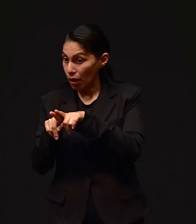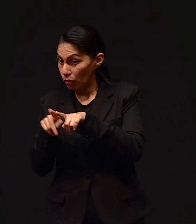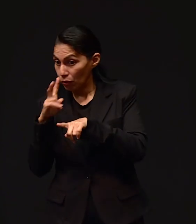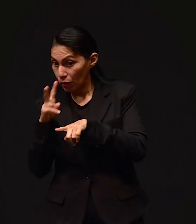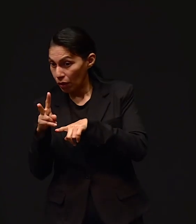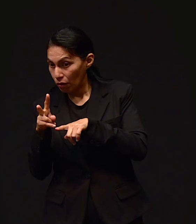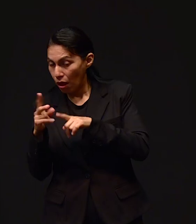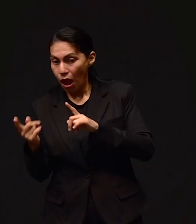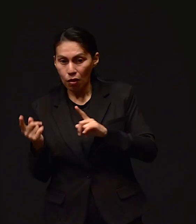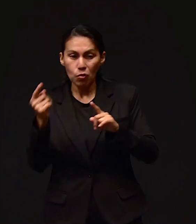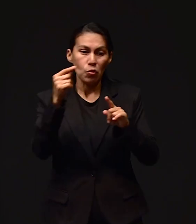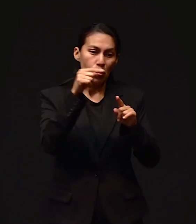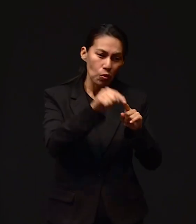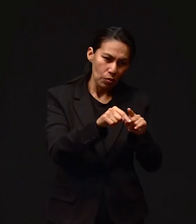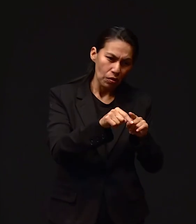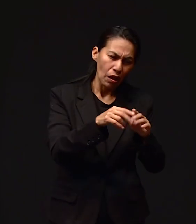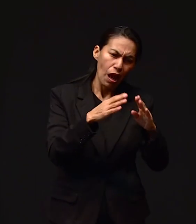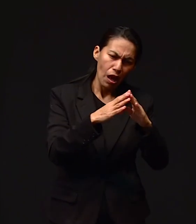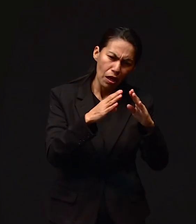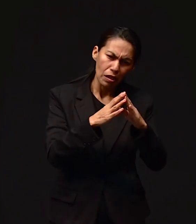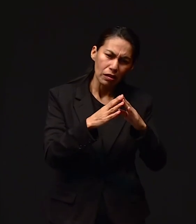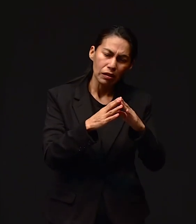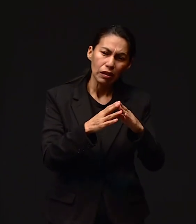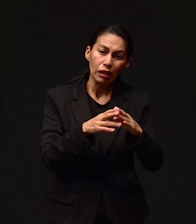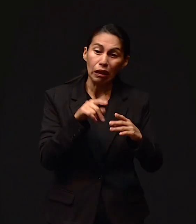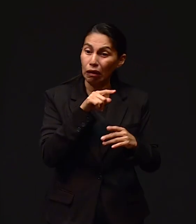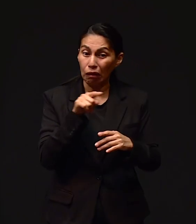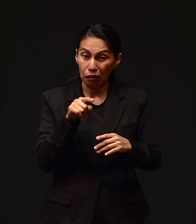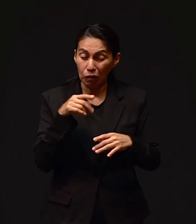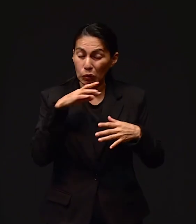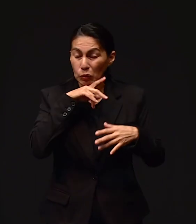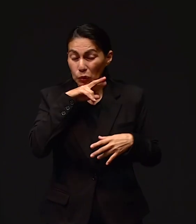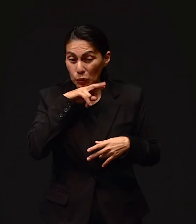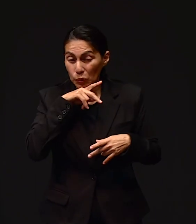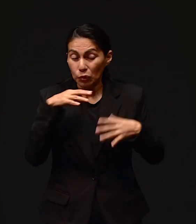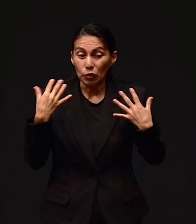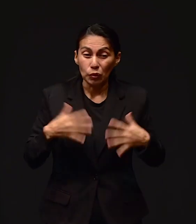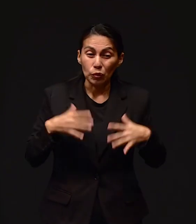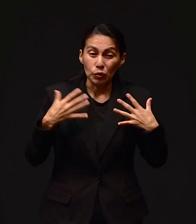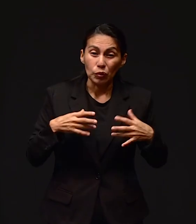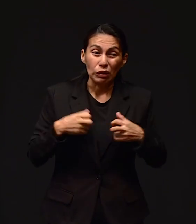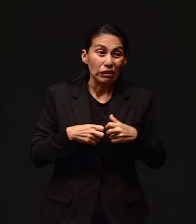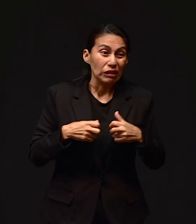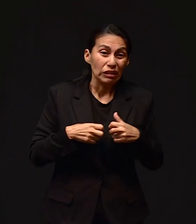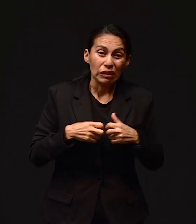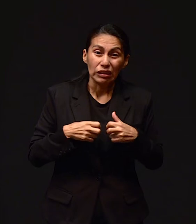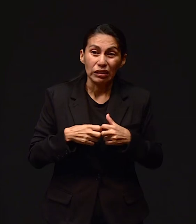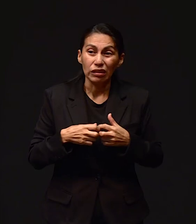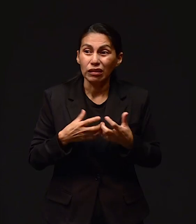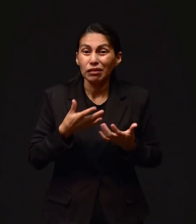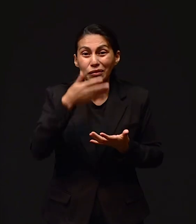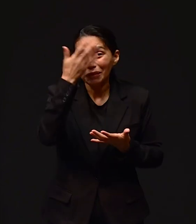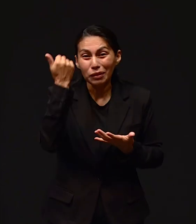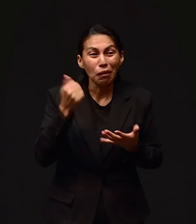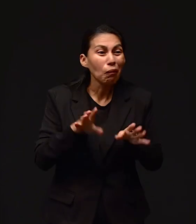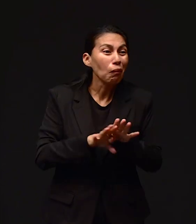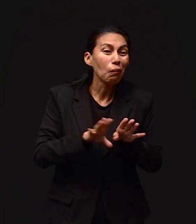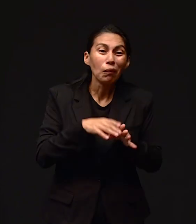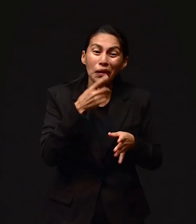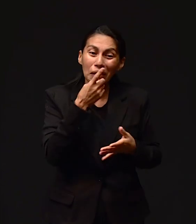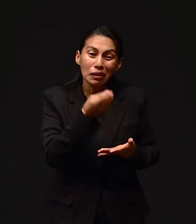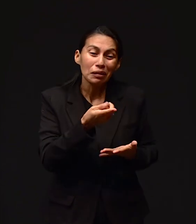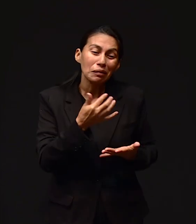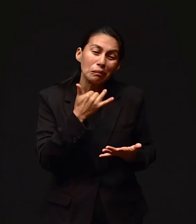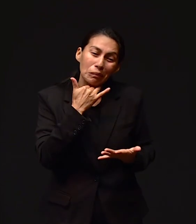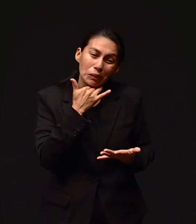casa. Y pobrecitos, la verdad, estaban muy, muy preocupados, muy desesperados. Y dice, es que, es que no llamamos las